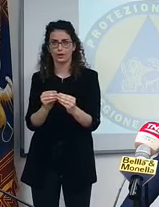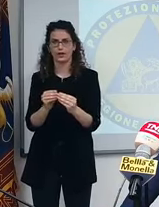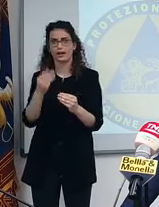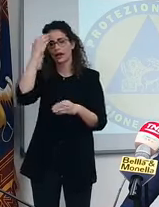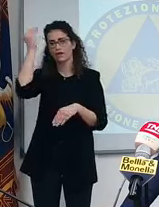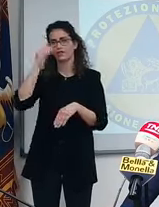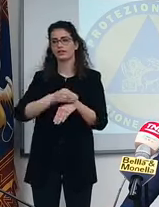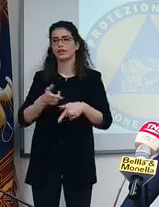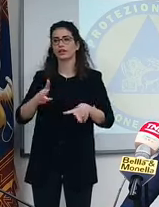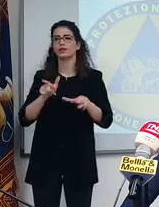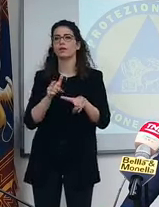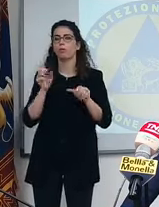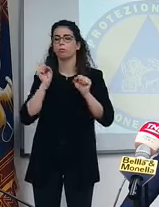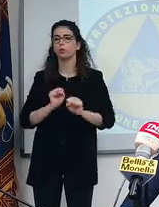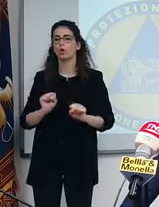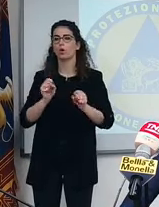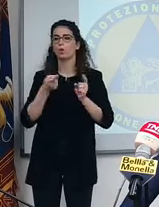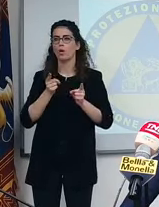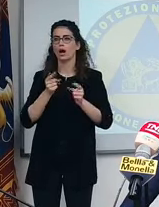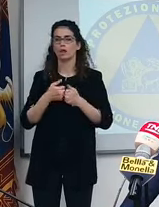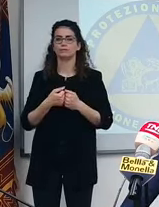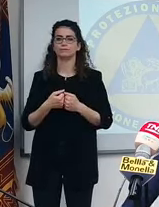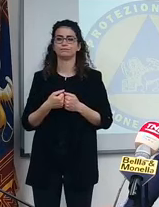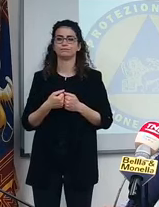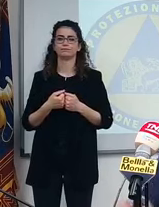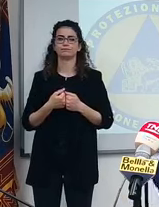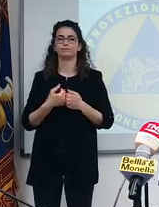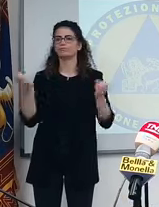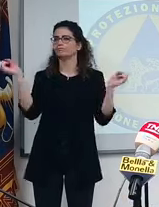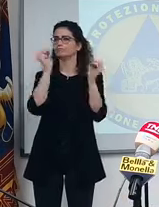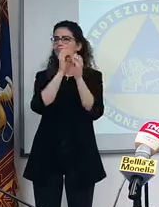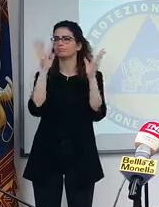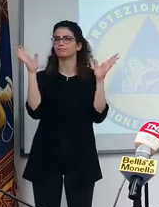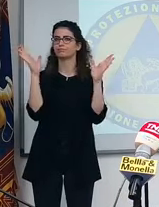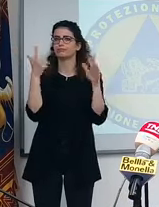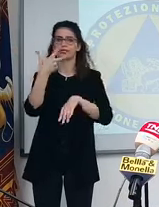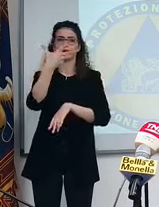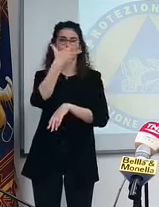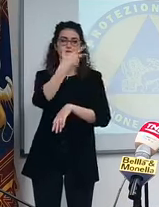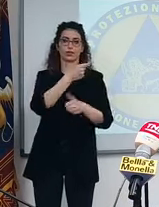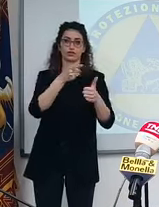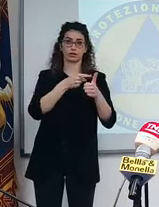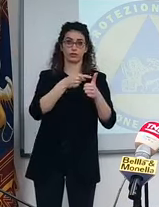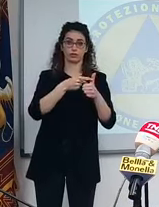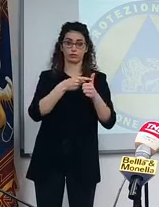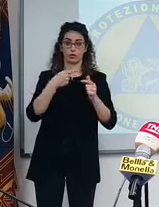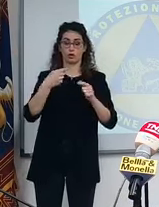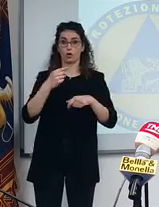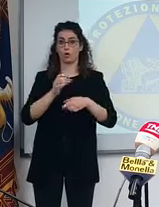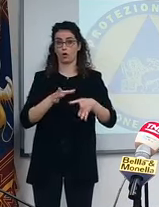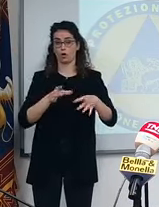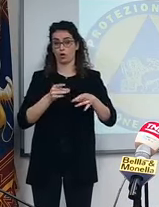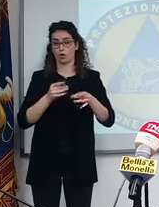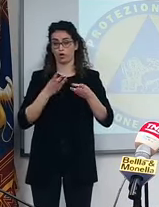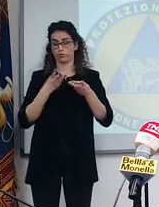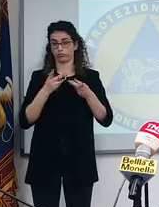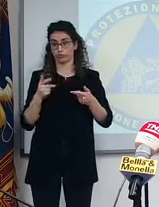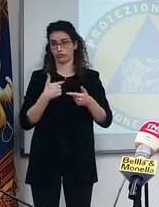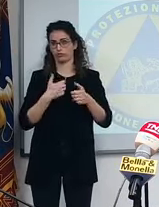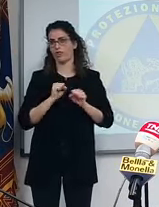la possibilità di fare in modo, pensate solo, vaccinato, guarito, che ha gli anticorpi,